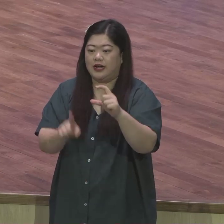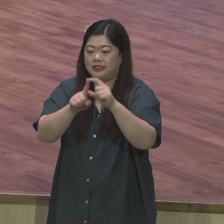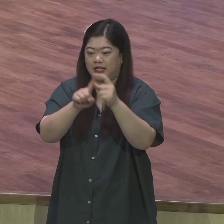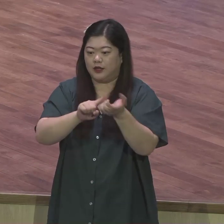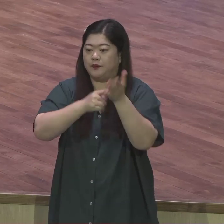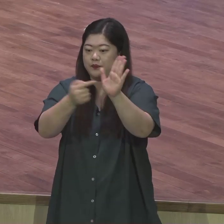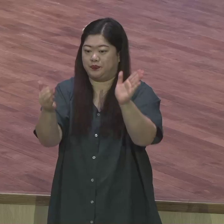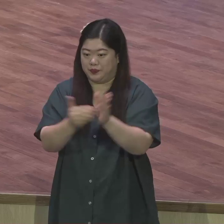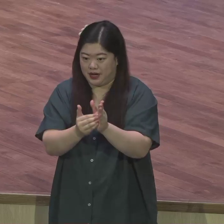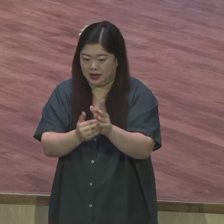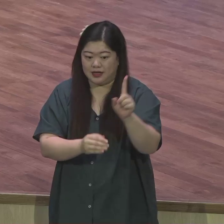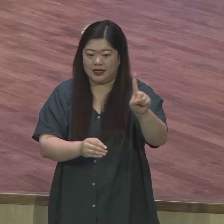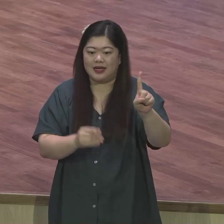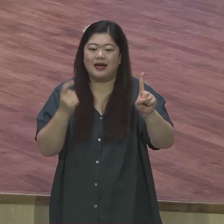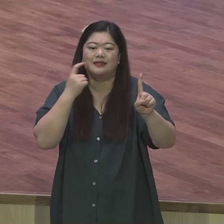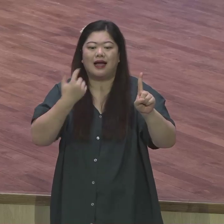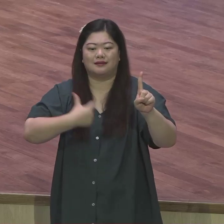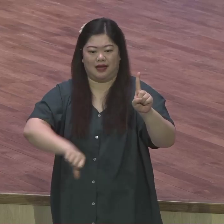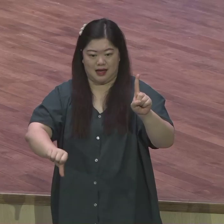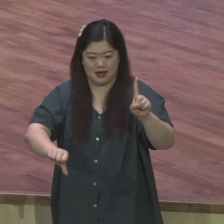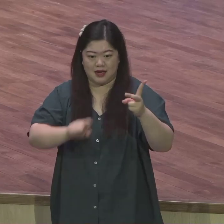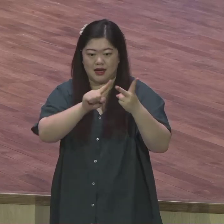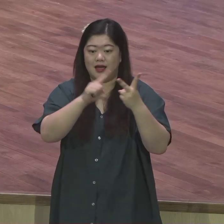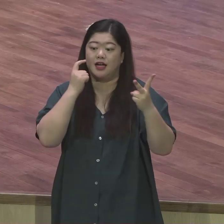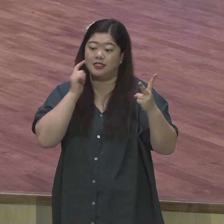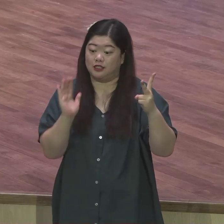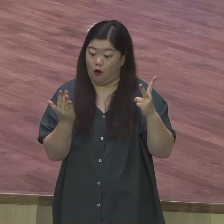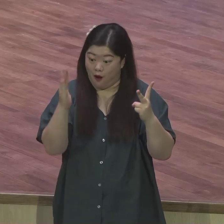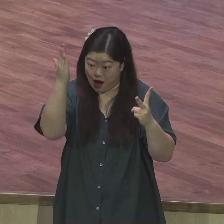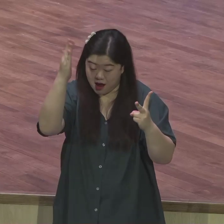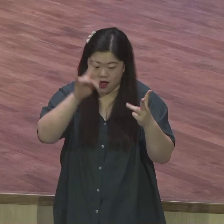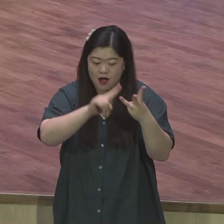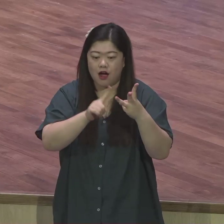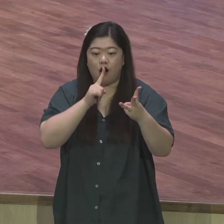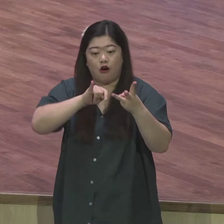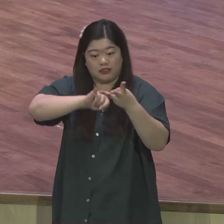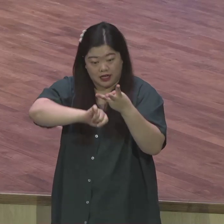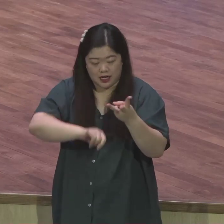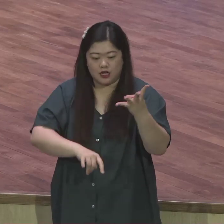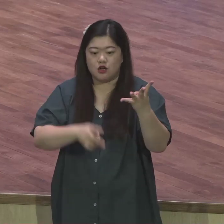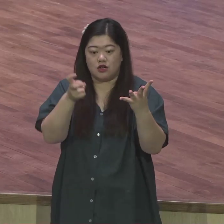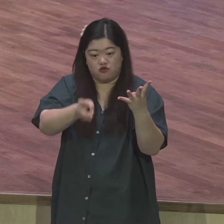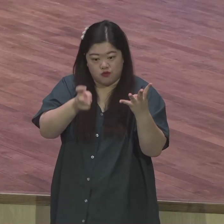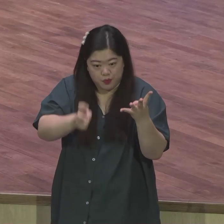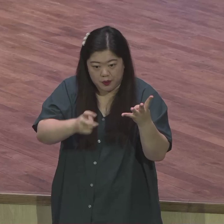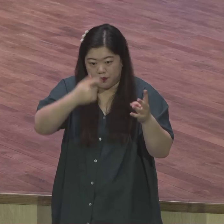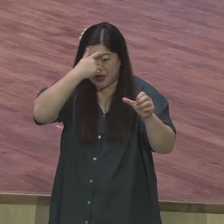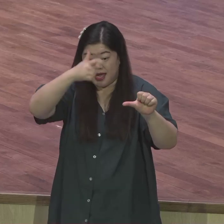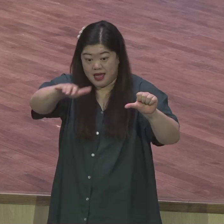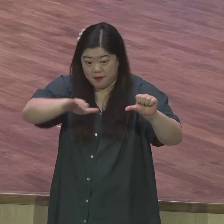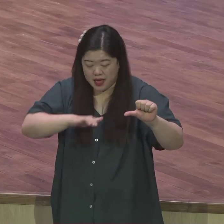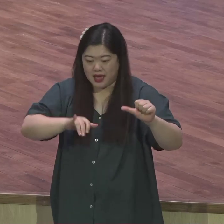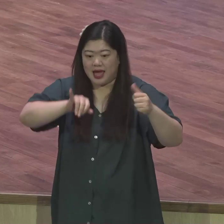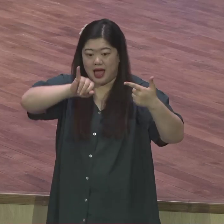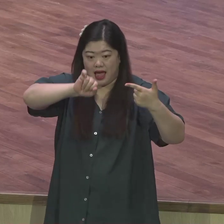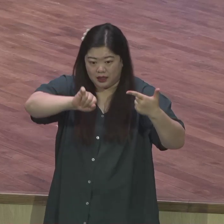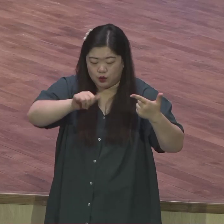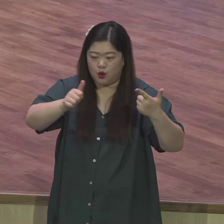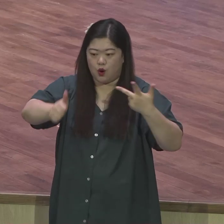주어졌냐 양자됨, 영광, 언약, 율법, 예배, 약속, 조상, 그리스도